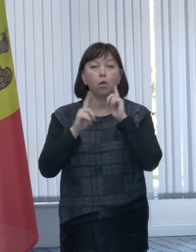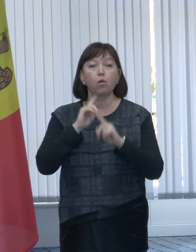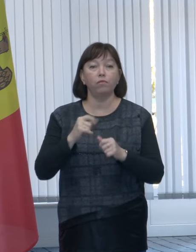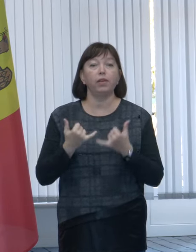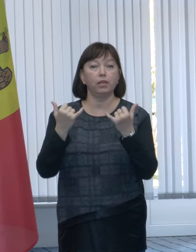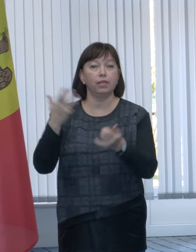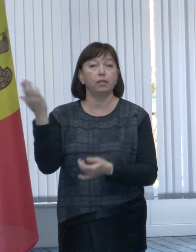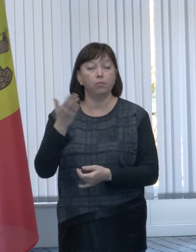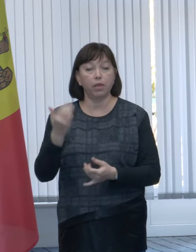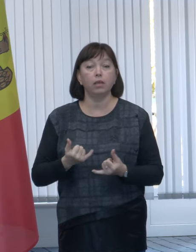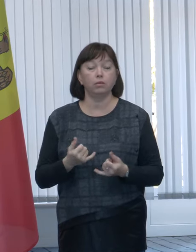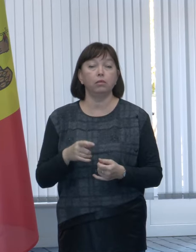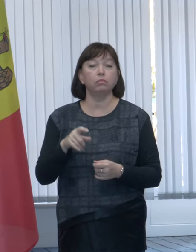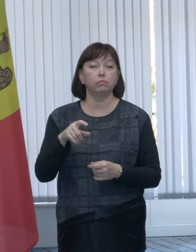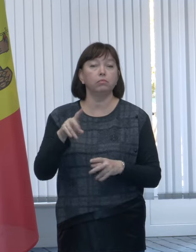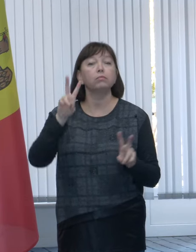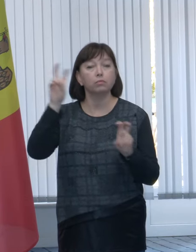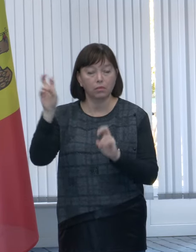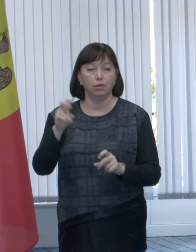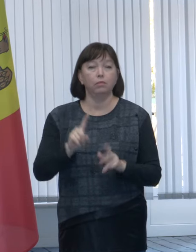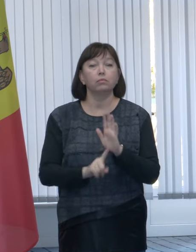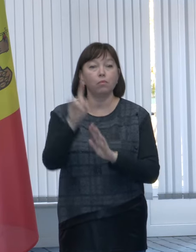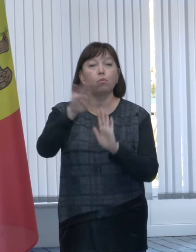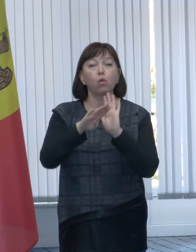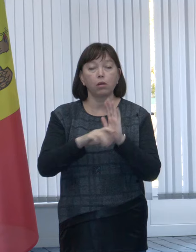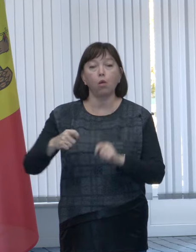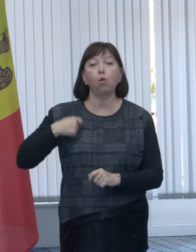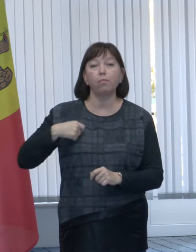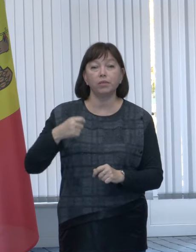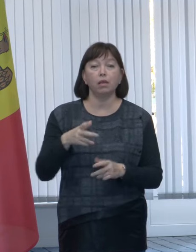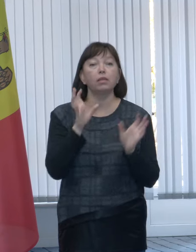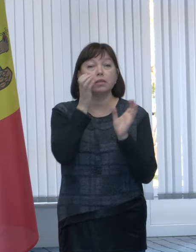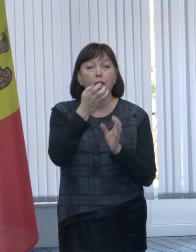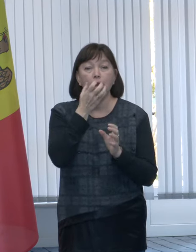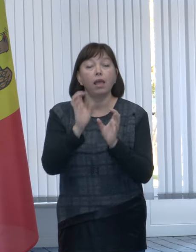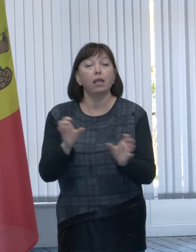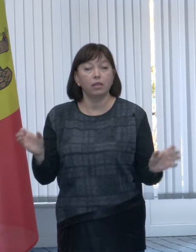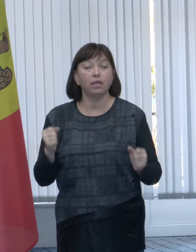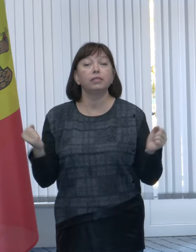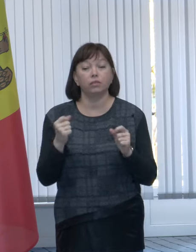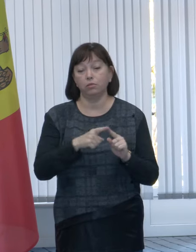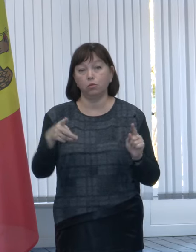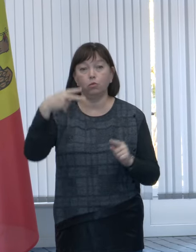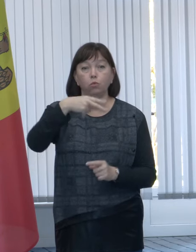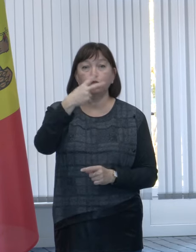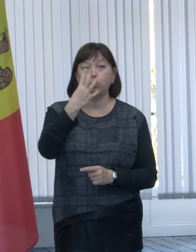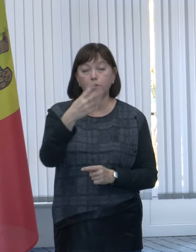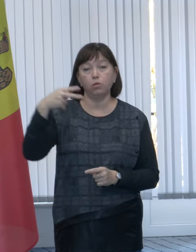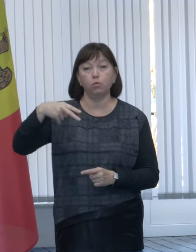presă dedicată a lanțării programului guvernamental de compensație la energie pentru ziua în regea 2024